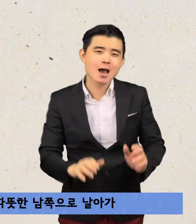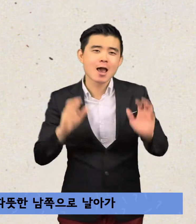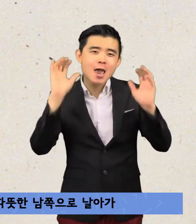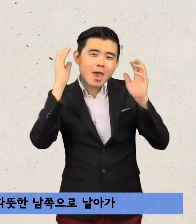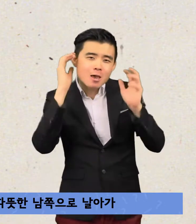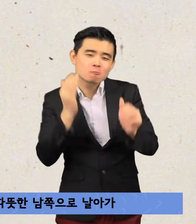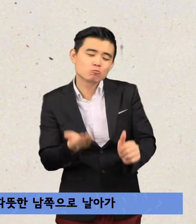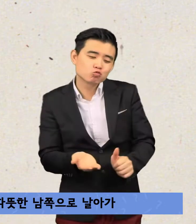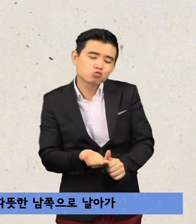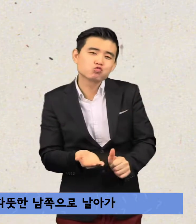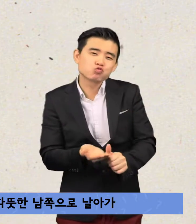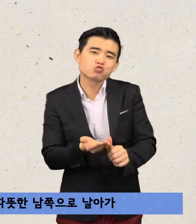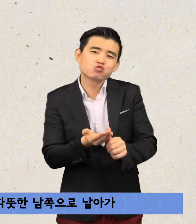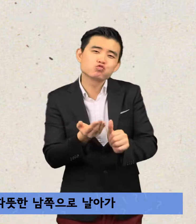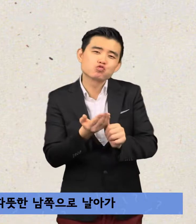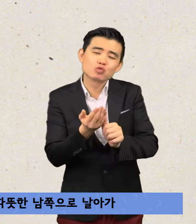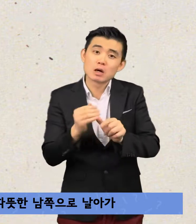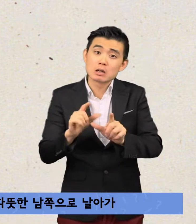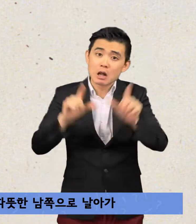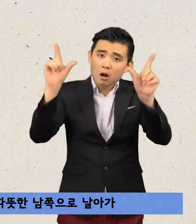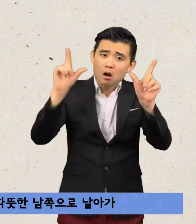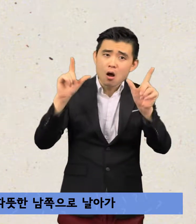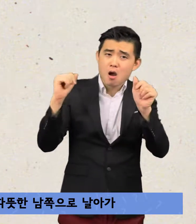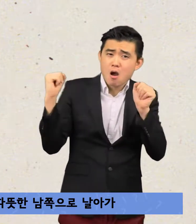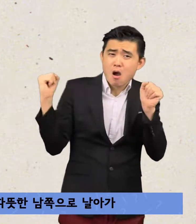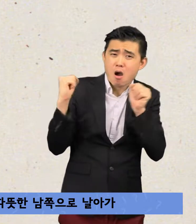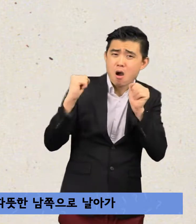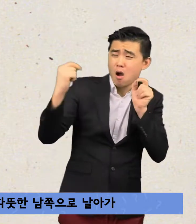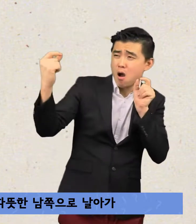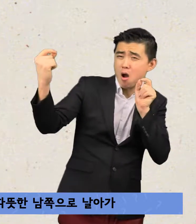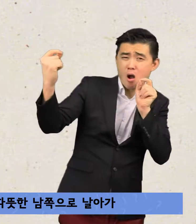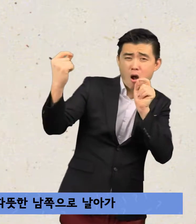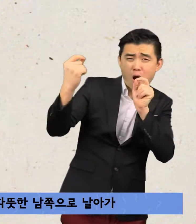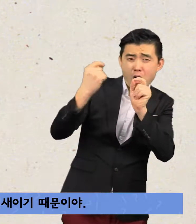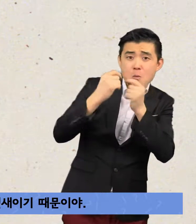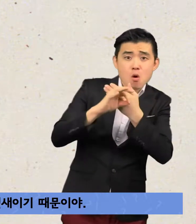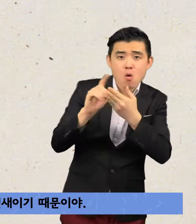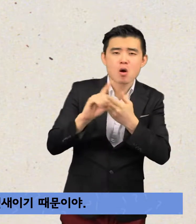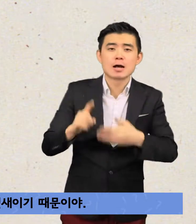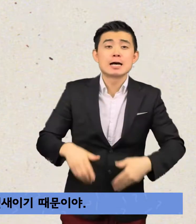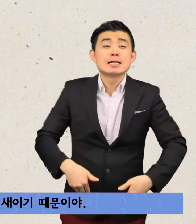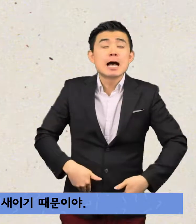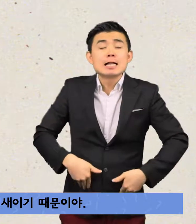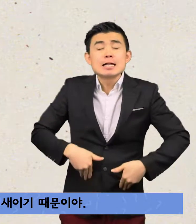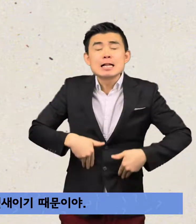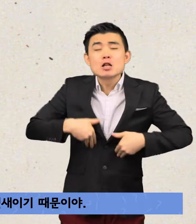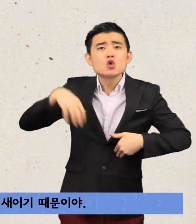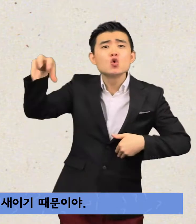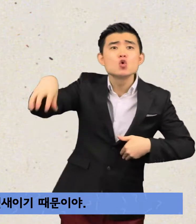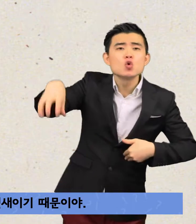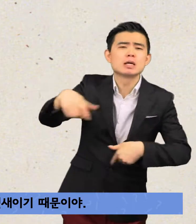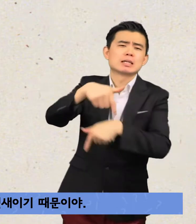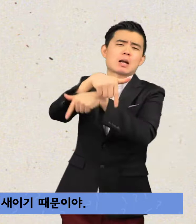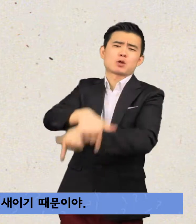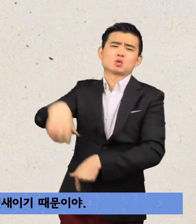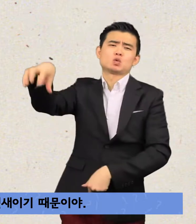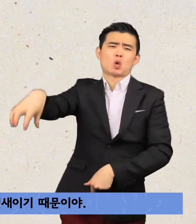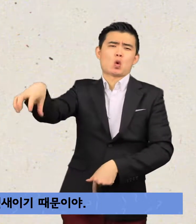추워지기 시작하면 따뜻한 남쪽으로 날아가 겨울을 지내는 여름철새이기 때문이야.